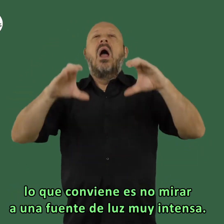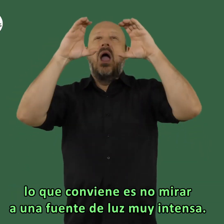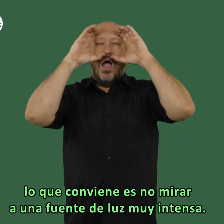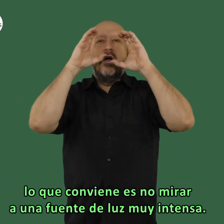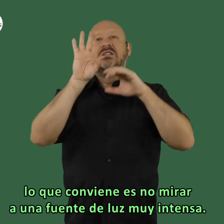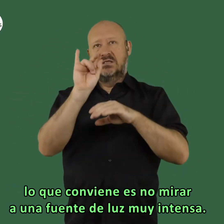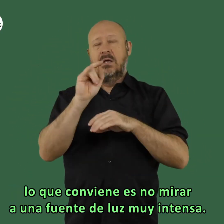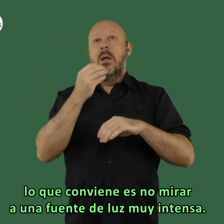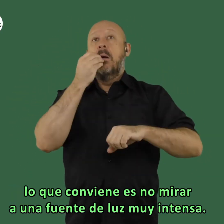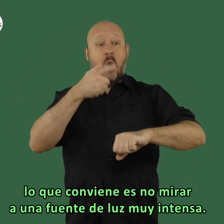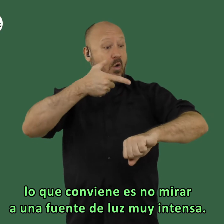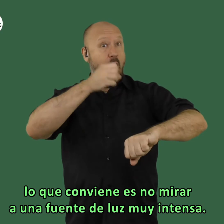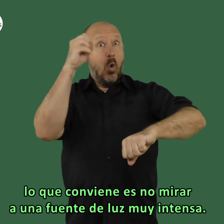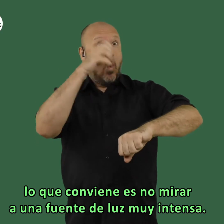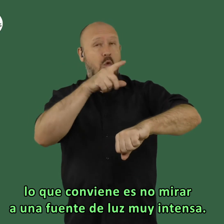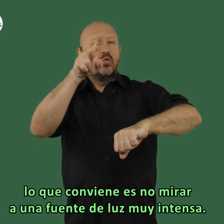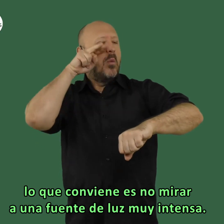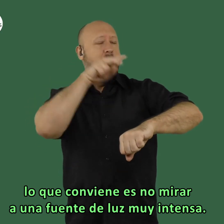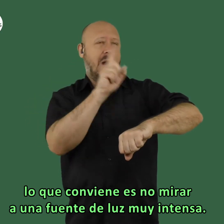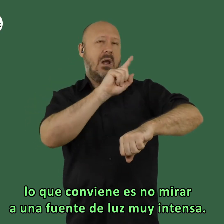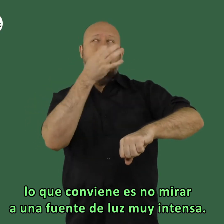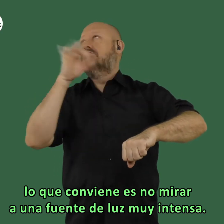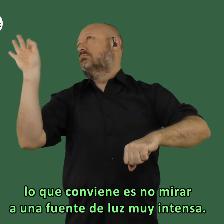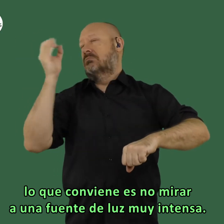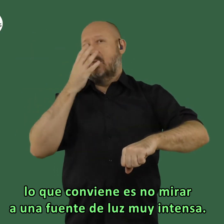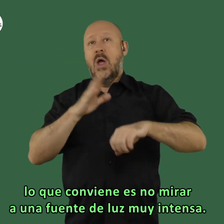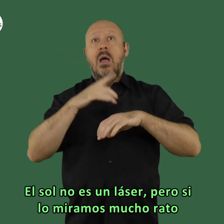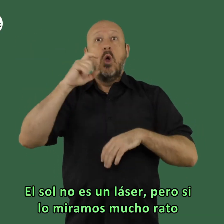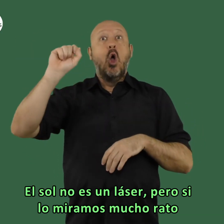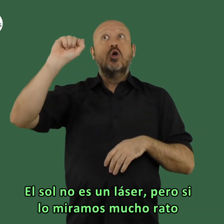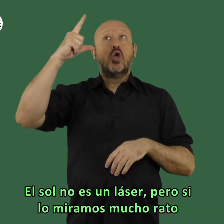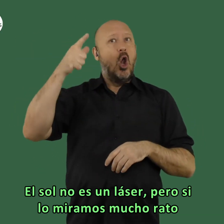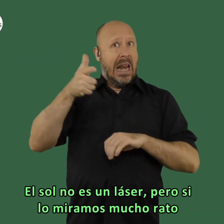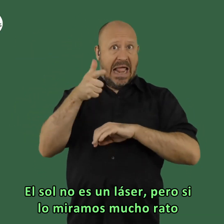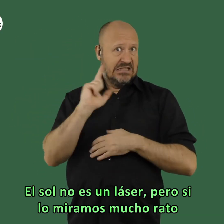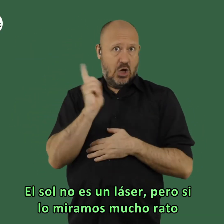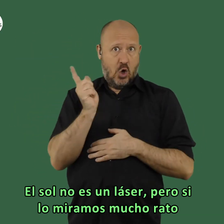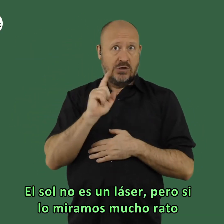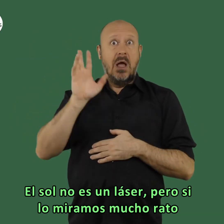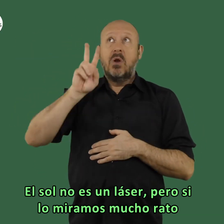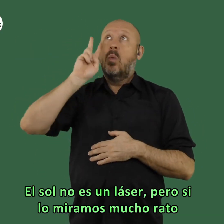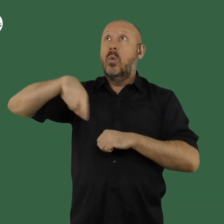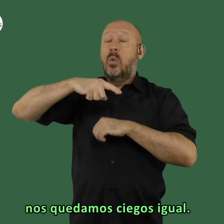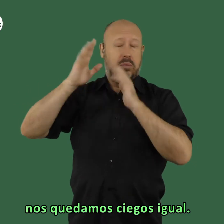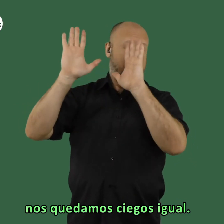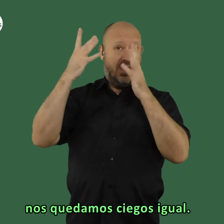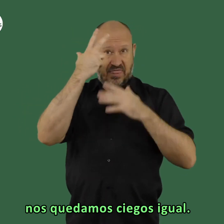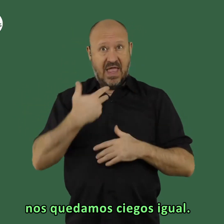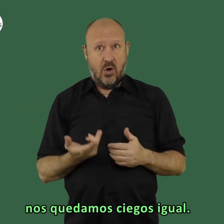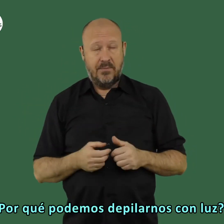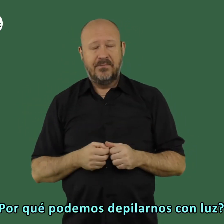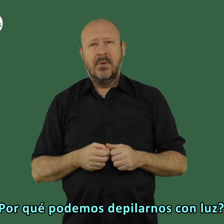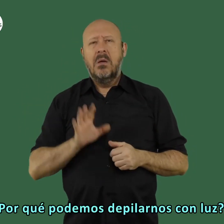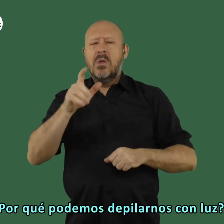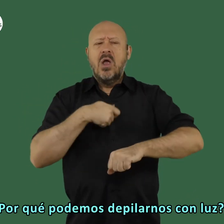otro tipo lo que conviene es es no mirar a una fuente de luz muy intensa el sol no es un láser pero si lo miramos mucho rato nos quedamos ciegos